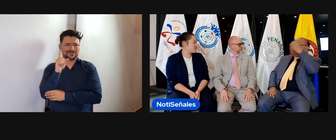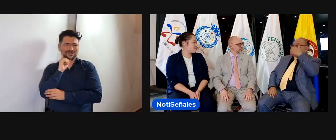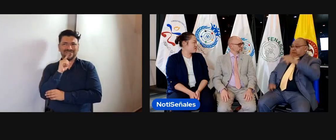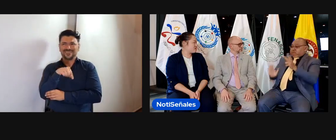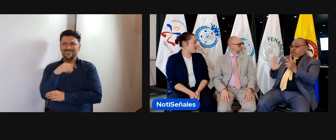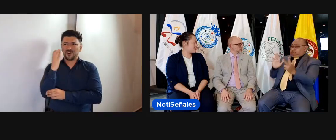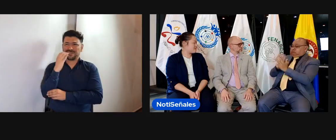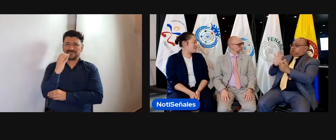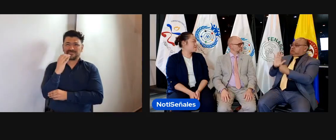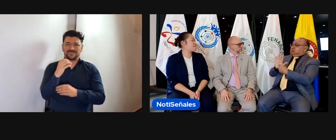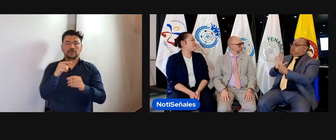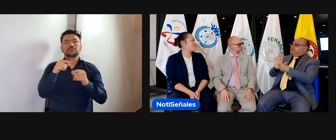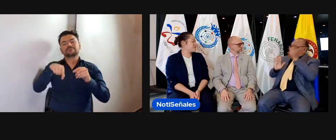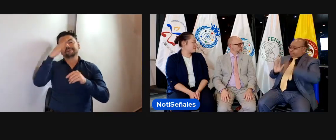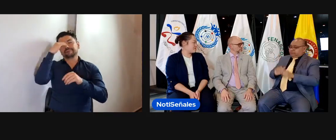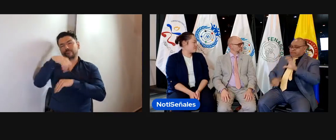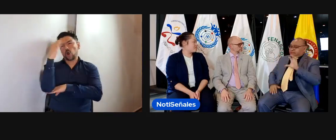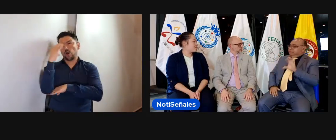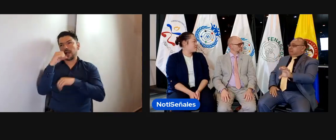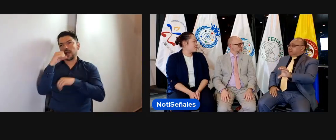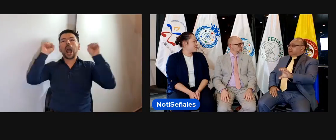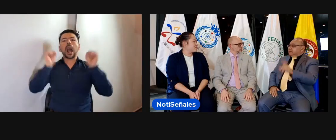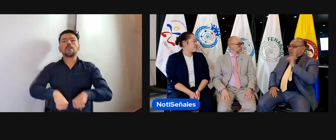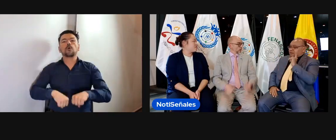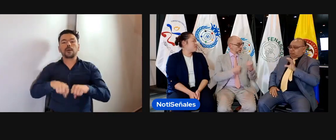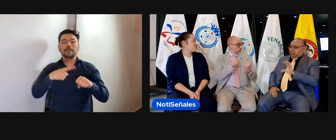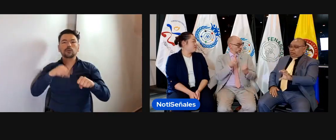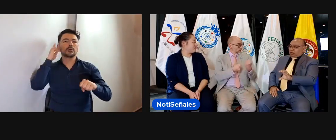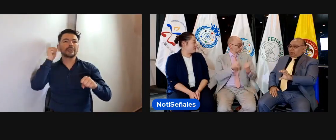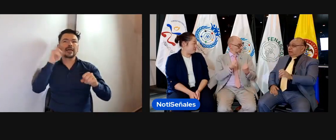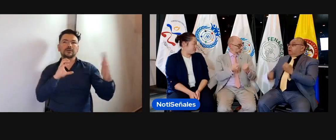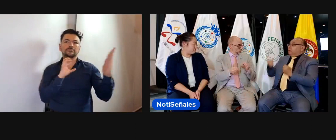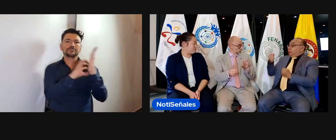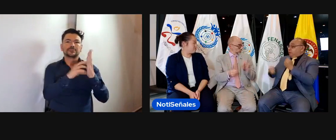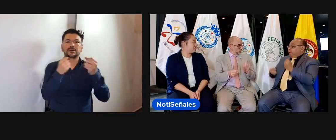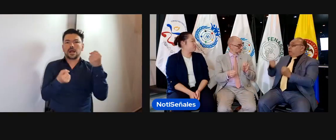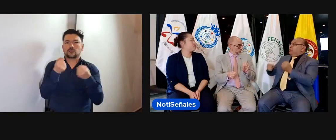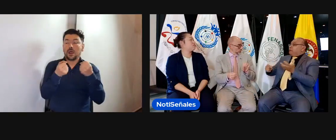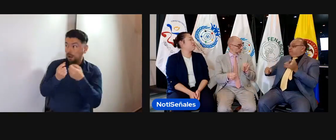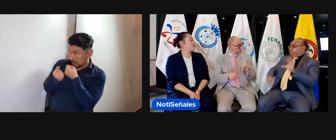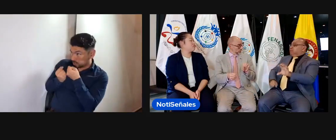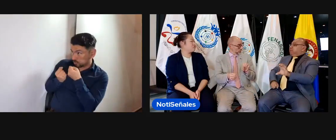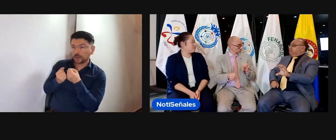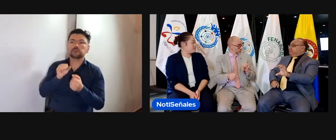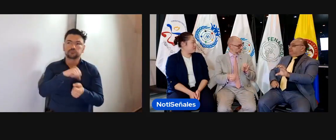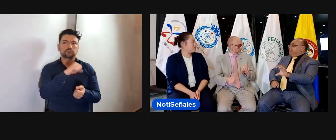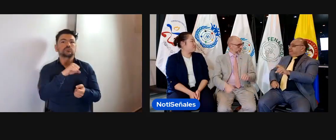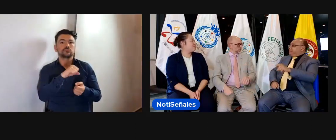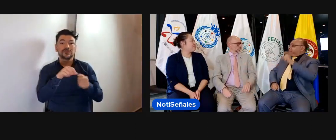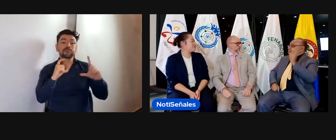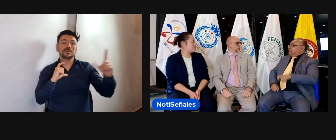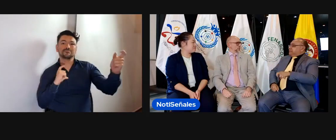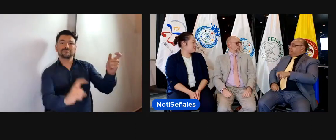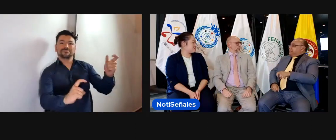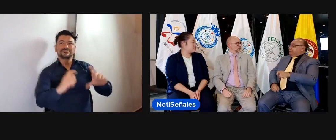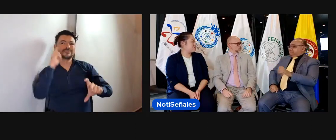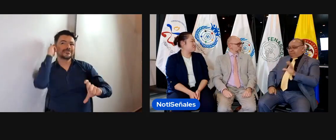y aquí en Colombia ha pasado. En gobierno dicen, no. Aquí el gobierno colombiano dice, debe ir colocado este